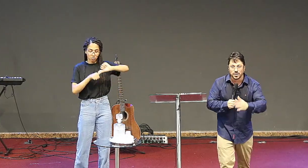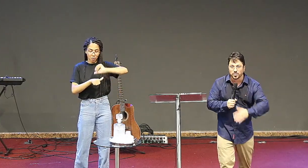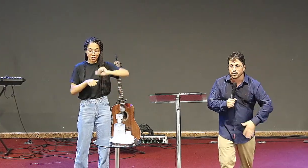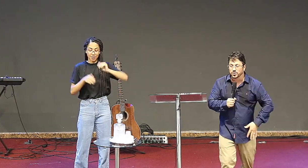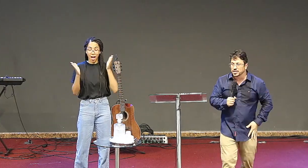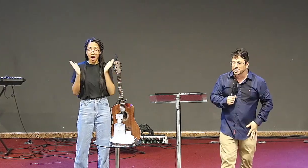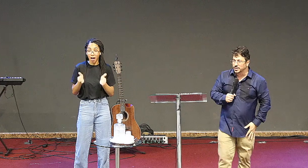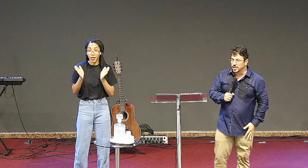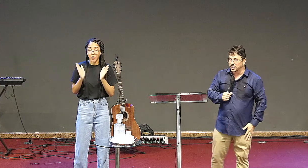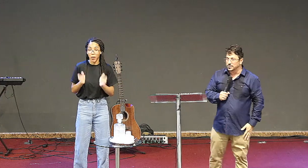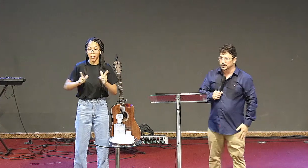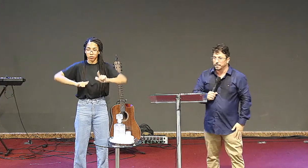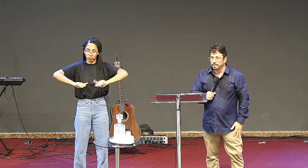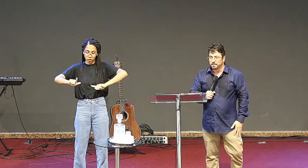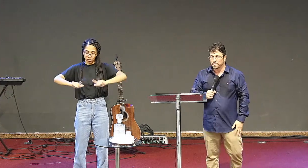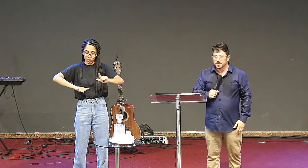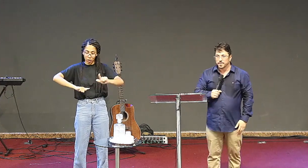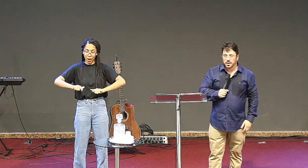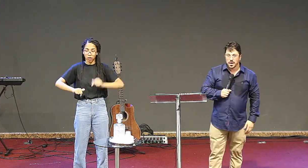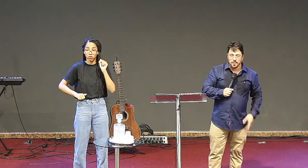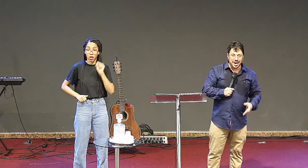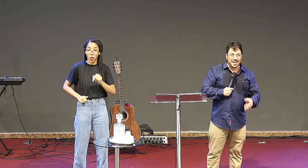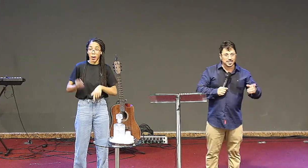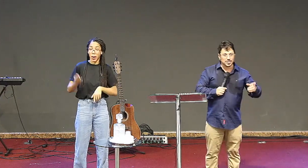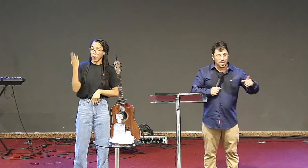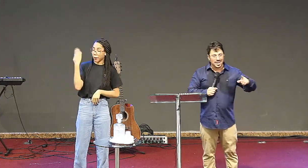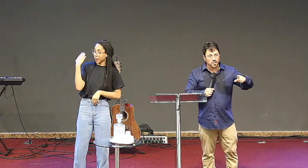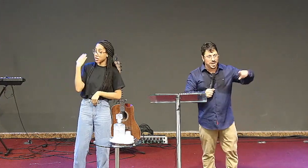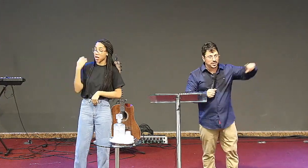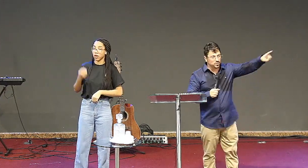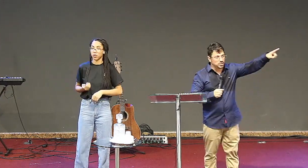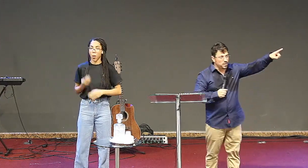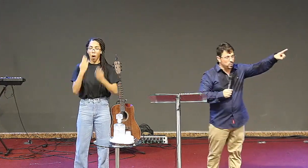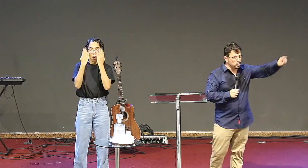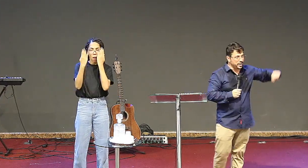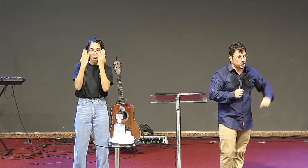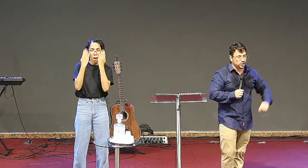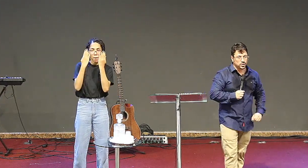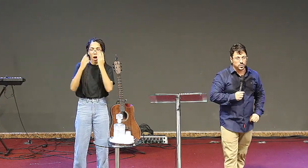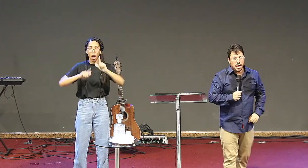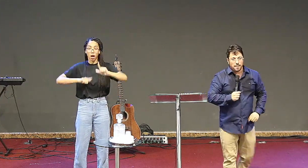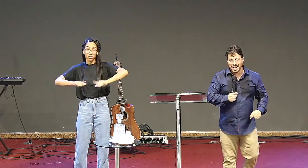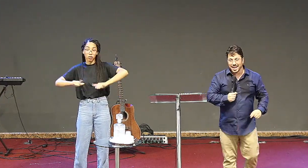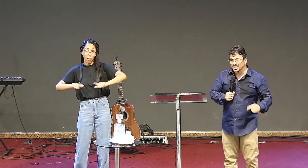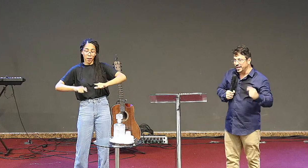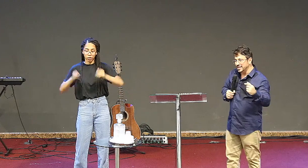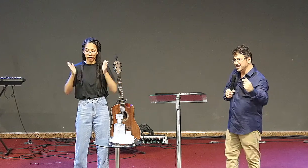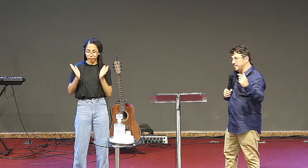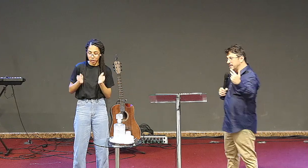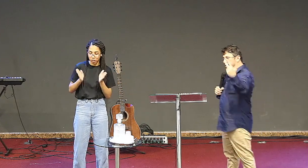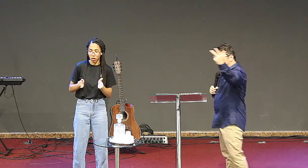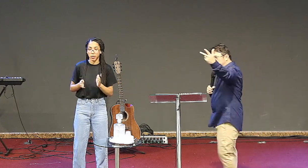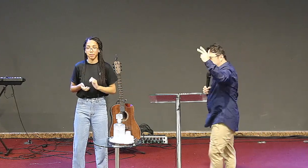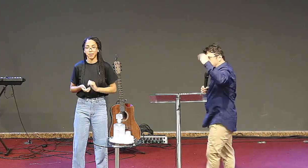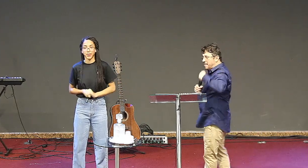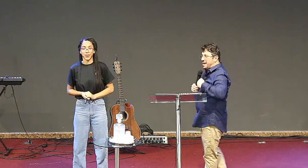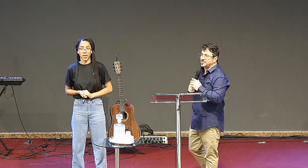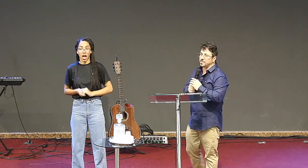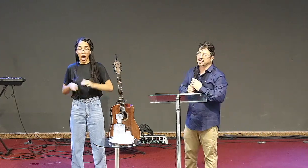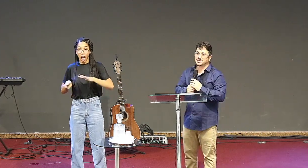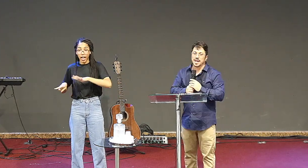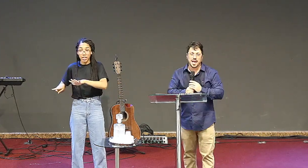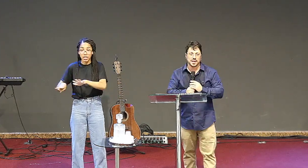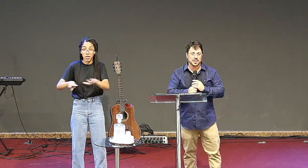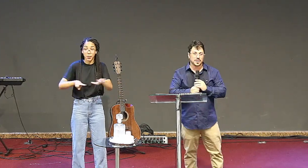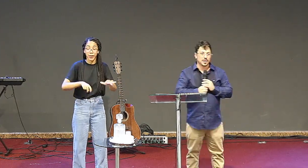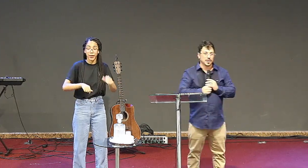fazia olha para o que você está fazendo parece com aquele momento que você voltou do retiro parece com aquela semana que você tinha acabado